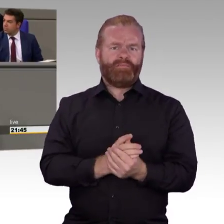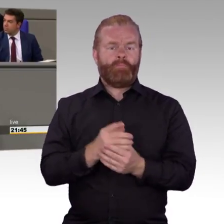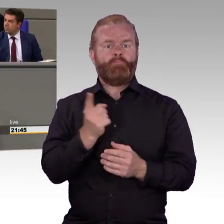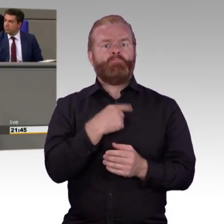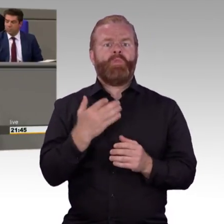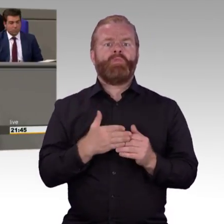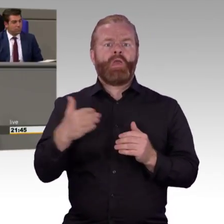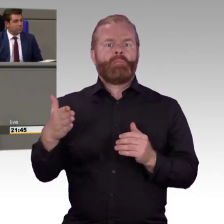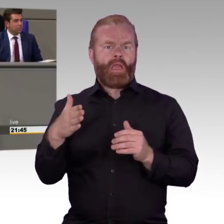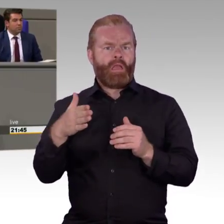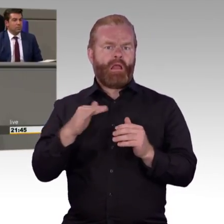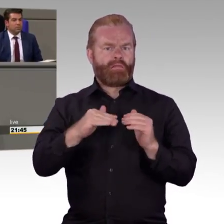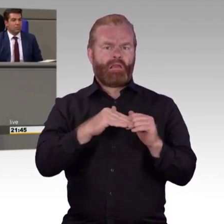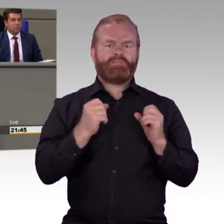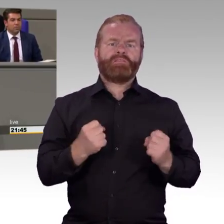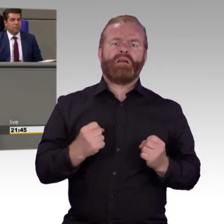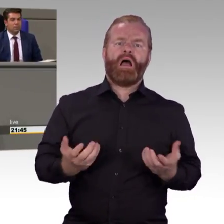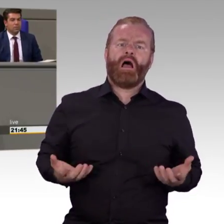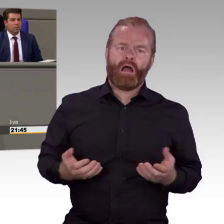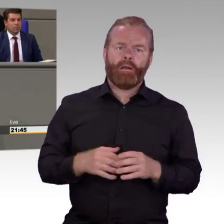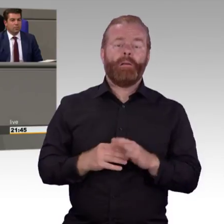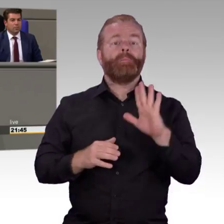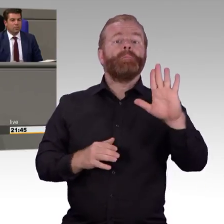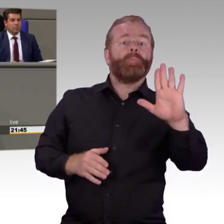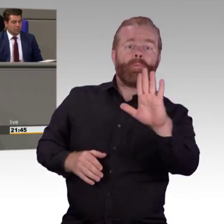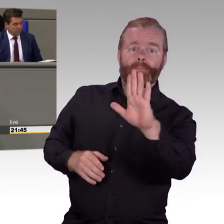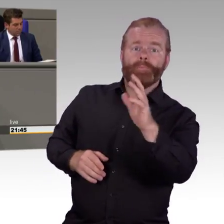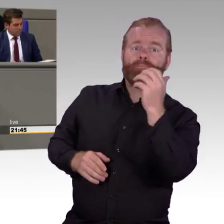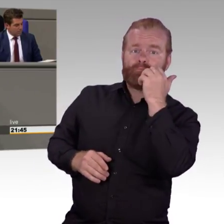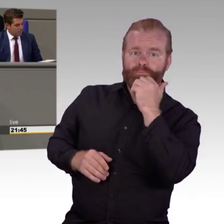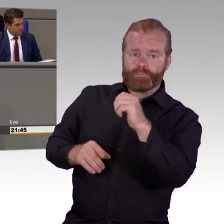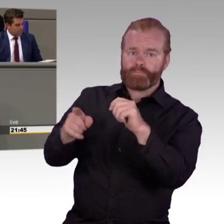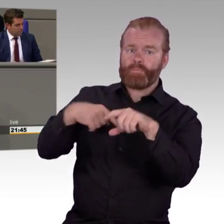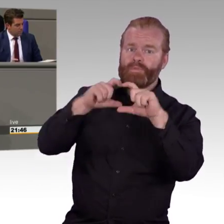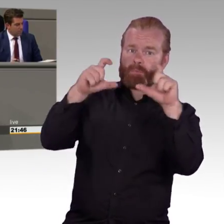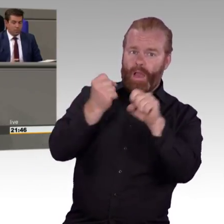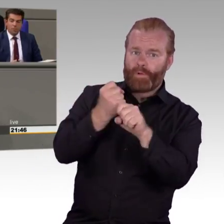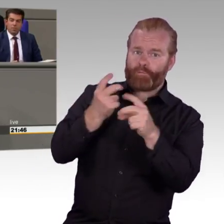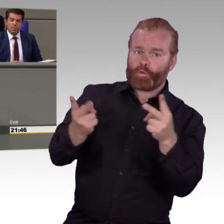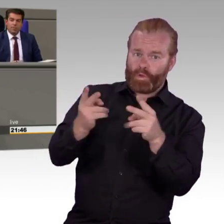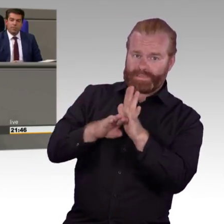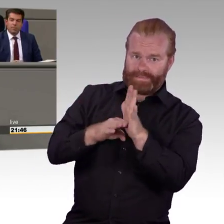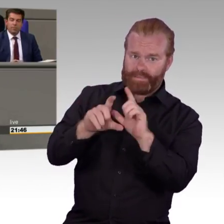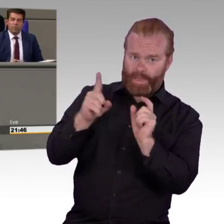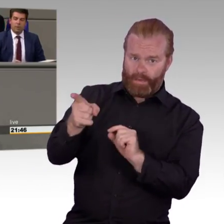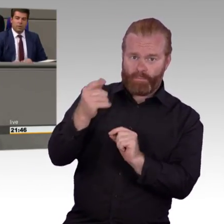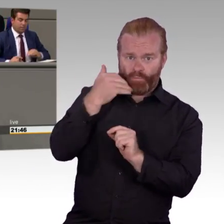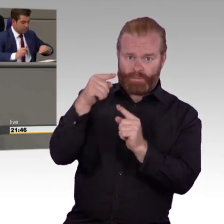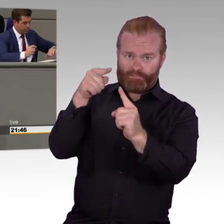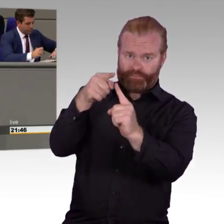arbeiten dürfen, fördern möchte. All unsere Nachbarländer sind sicher, nach geltendem Recht dürfte niemand, der über den Landweg einreist, Asyl beantragen. Wenn geltendes